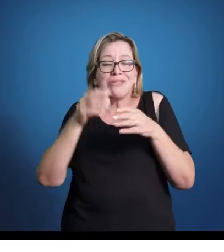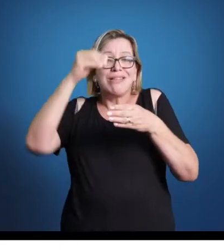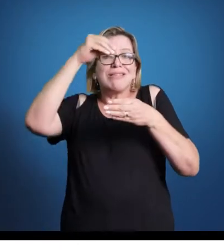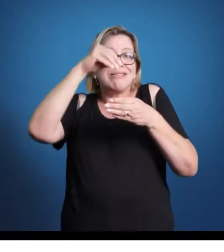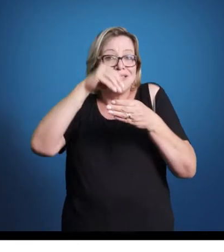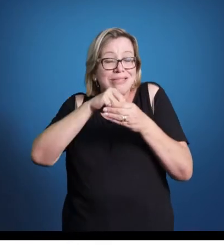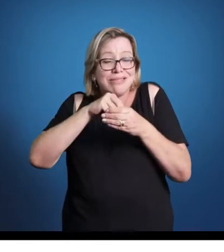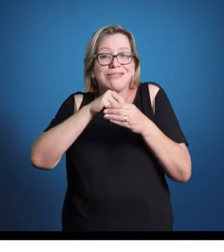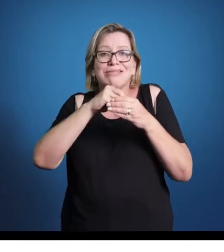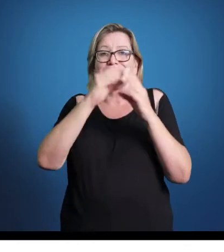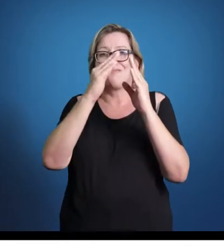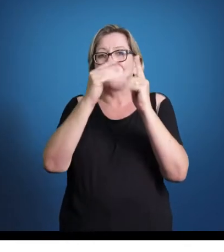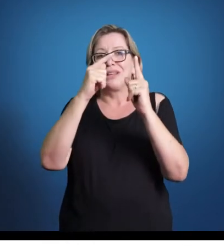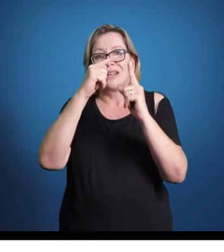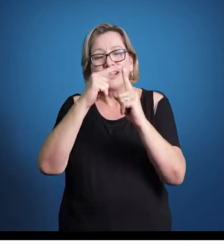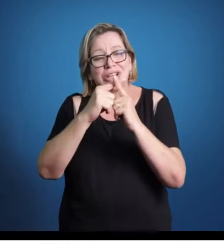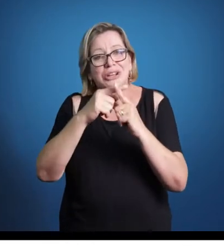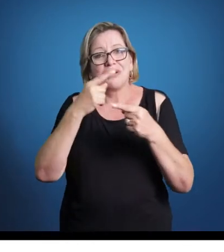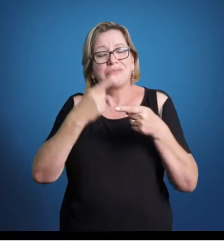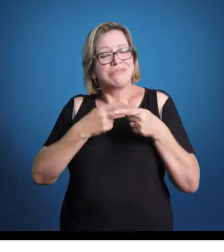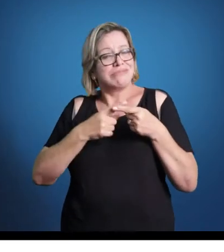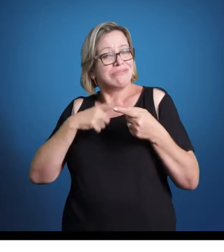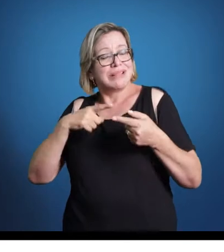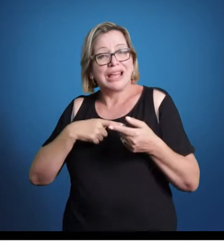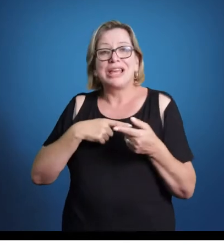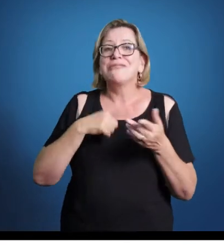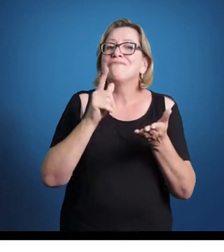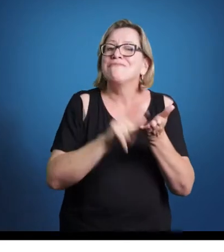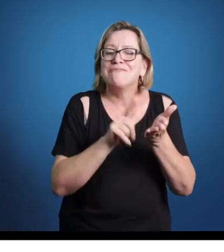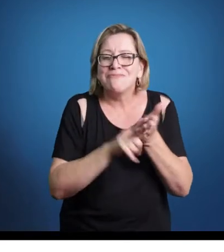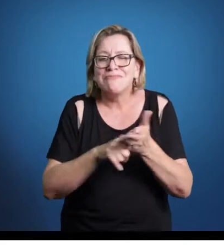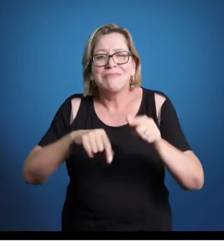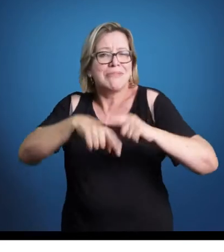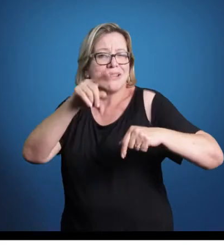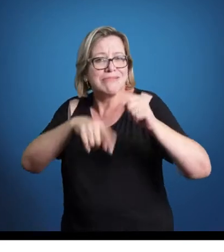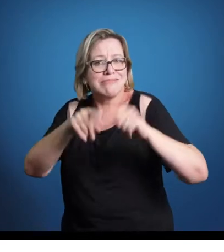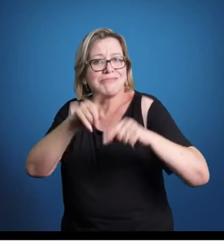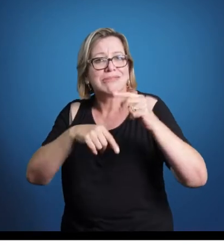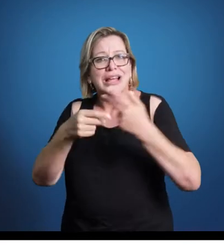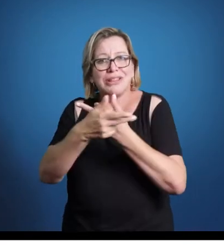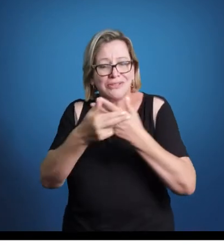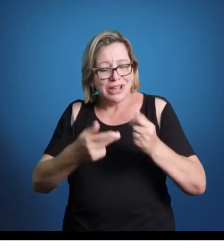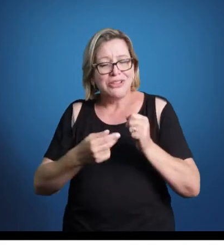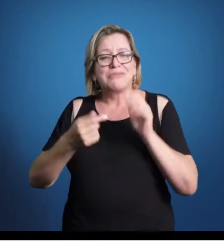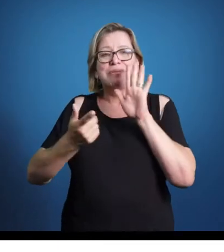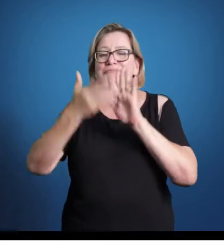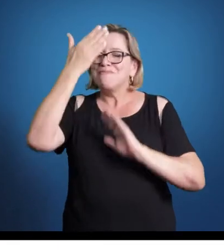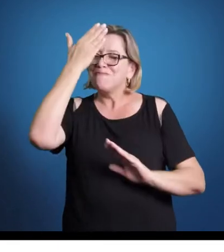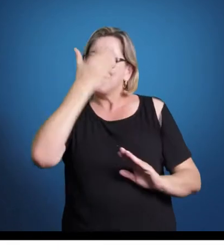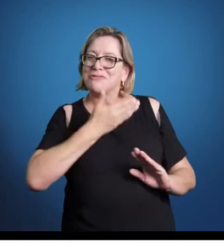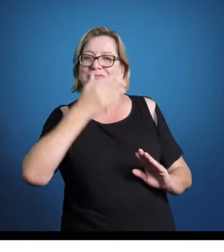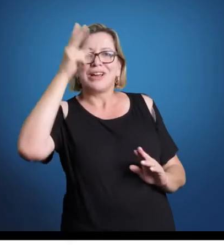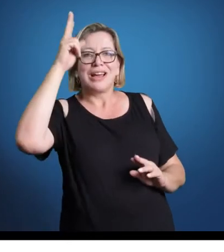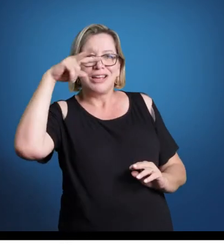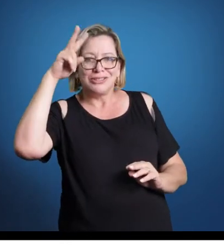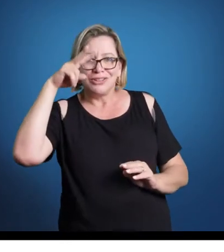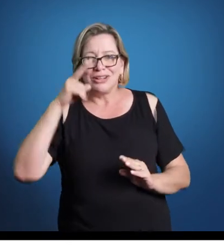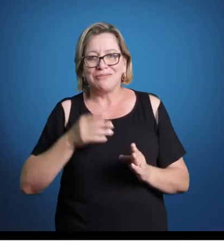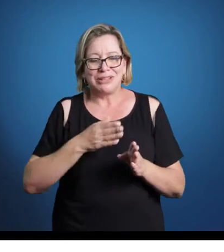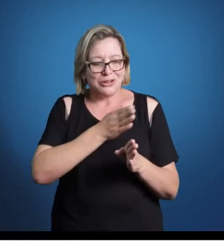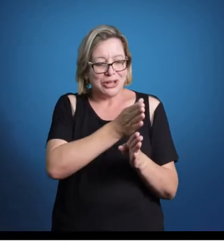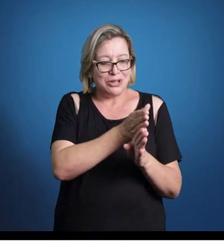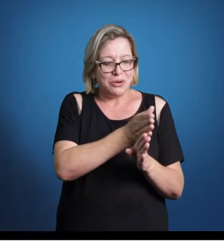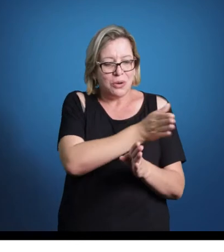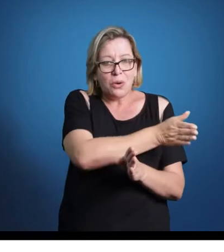documentação, para a gente poder fazer uma história fidedigna, séria. Mas, se fosse só a continuação do que aconteceu na música